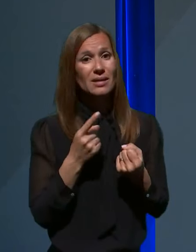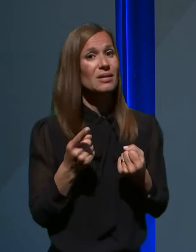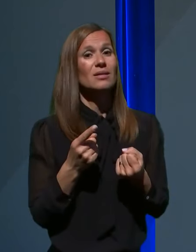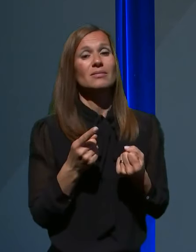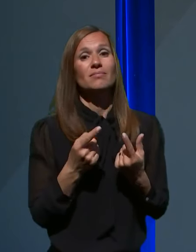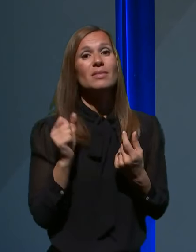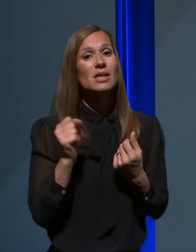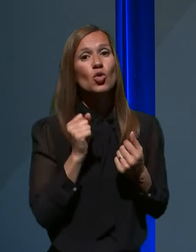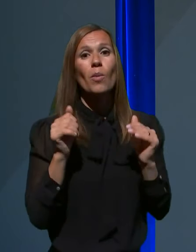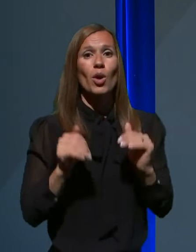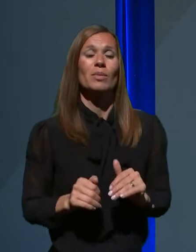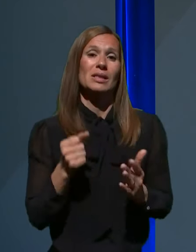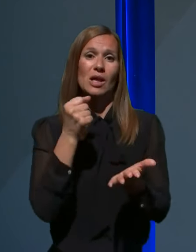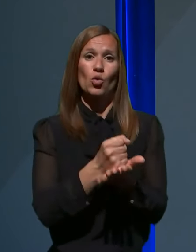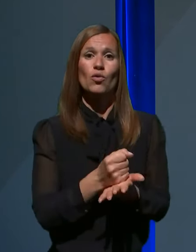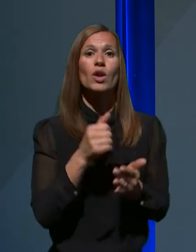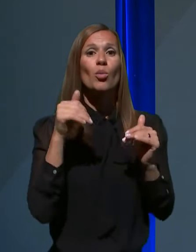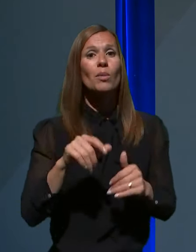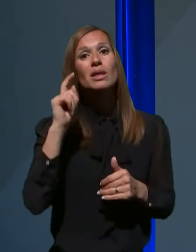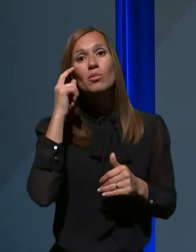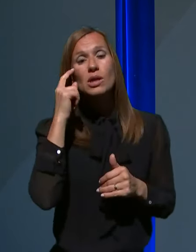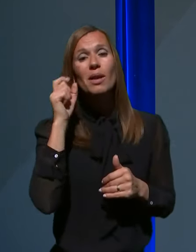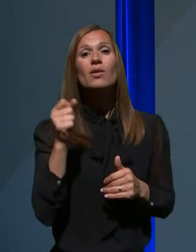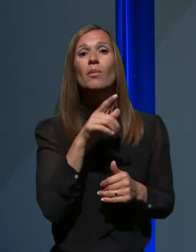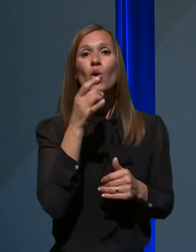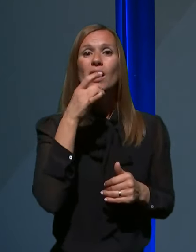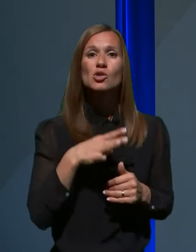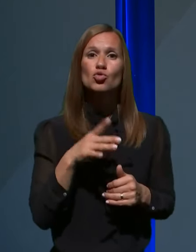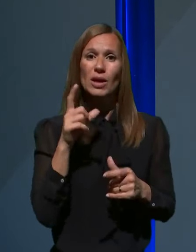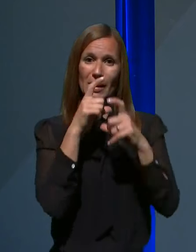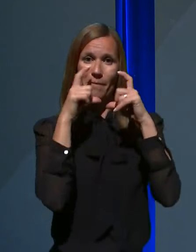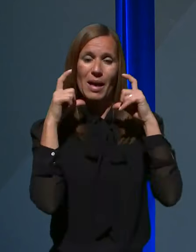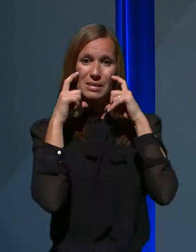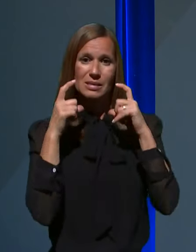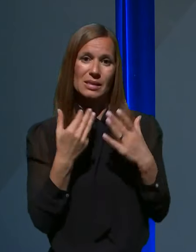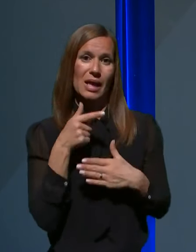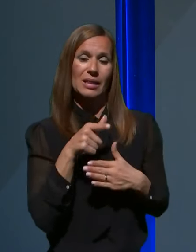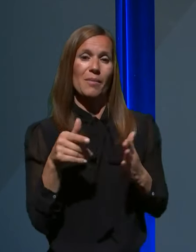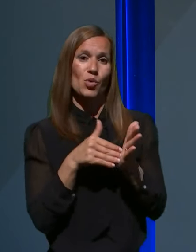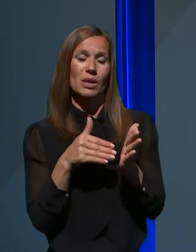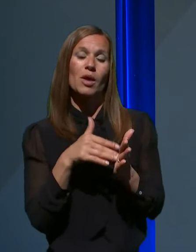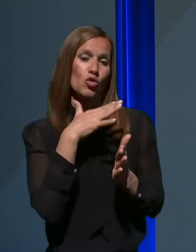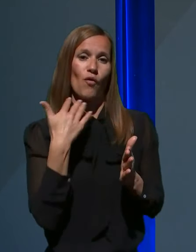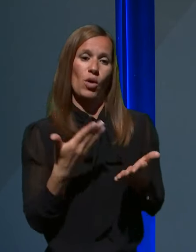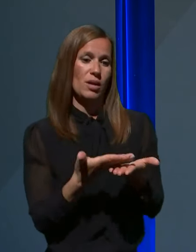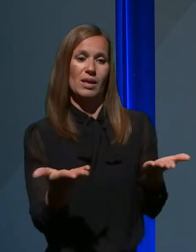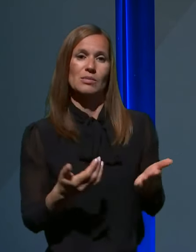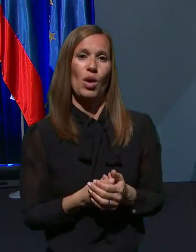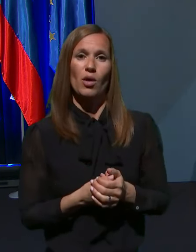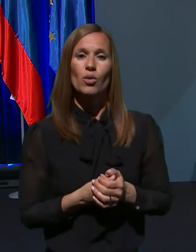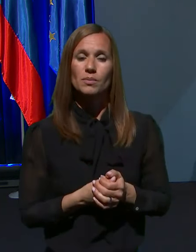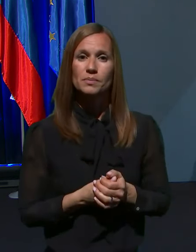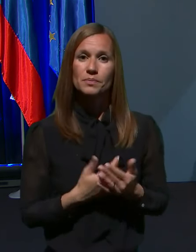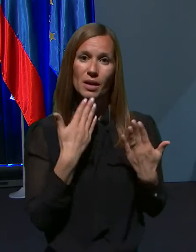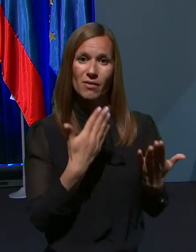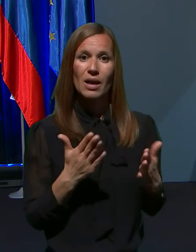zagotovilo in poskrbljeno, da bo teh razkužil in mask za te potrebe dovolj na razpolago. Hvala